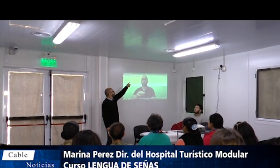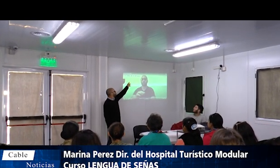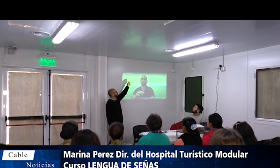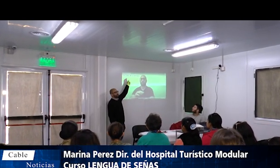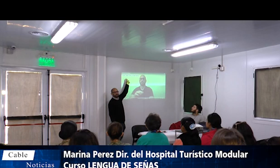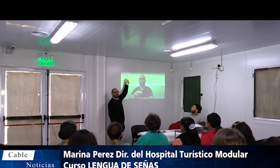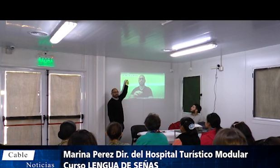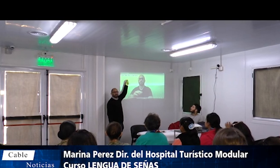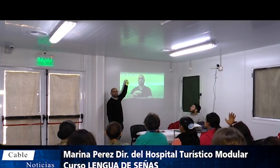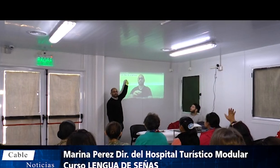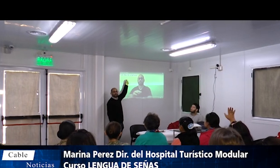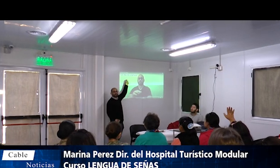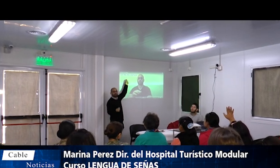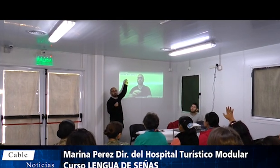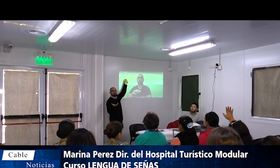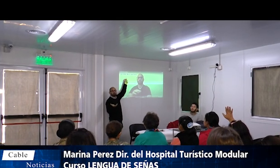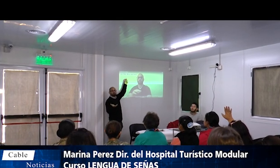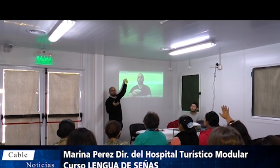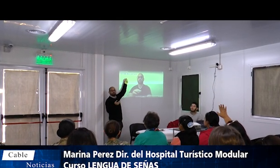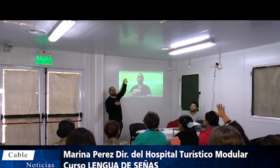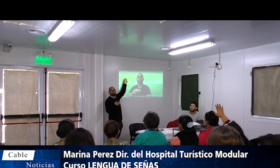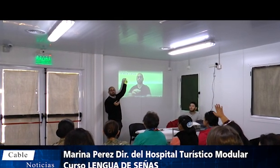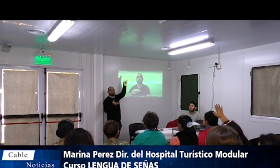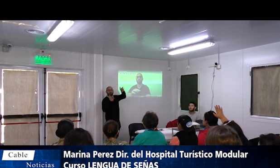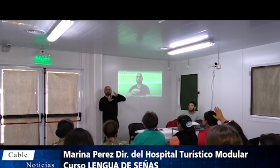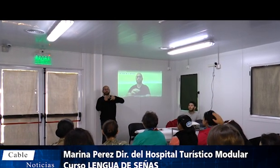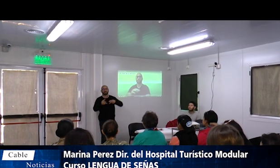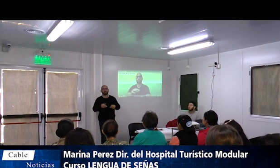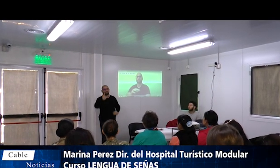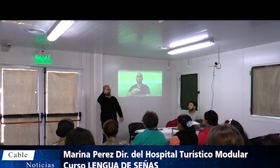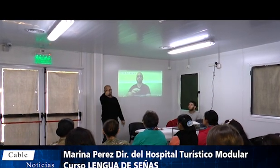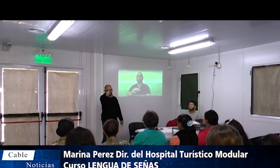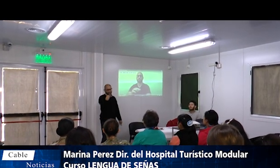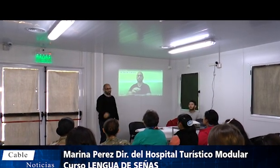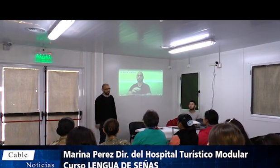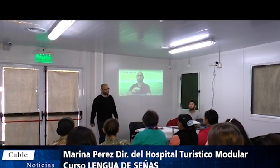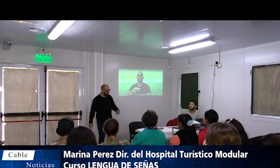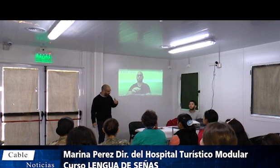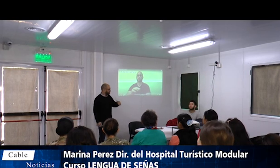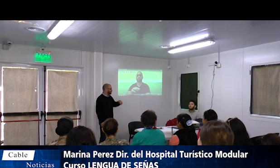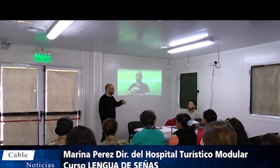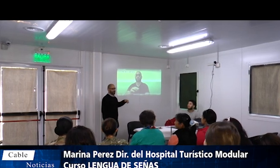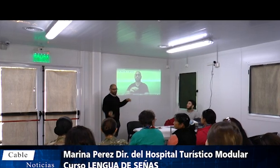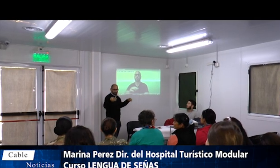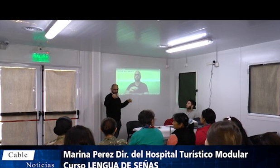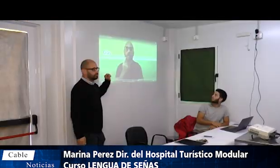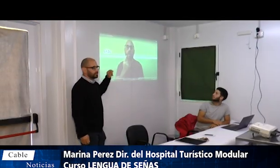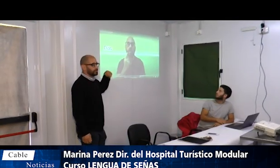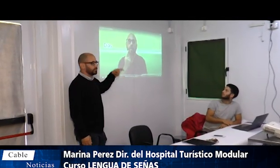facilitó esta oportunidad para el personal de salud, para bomberos, para